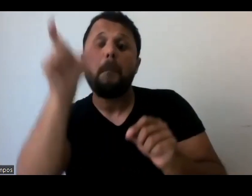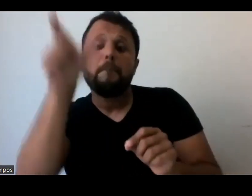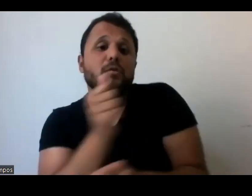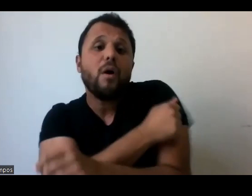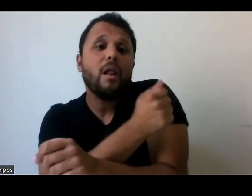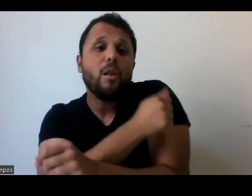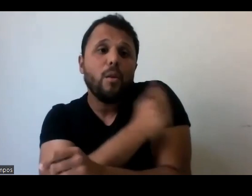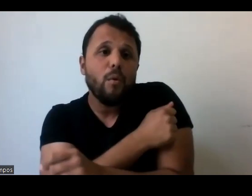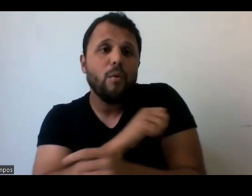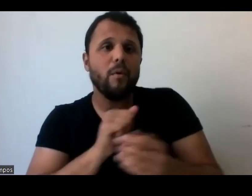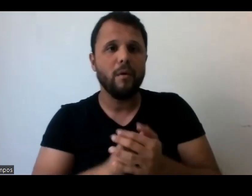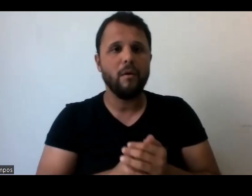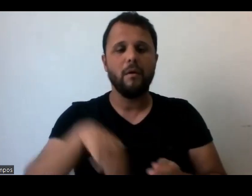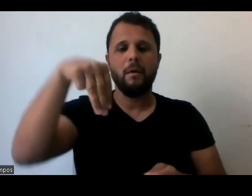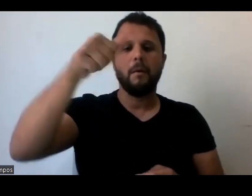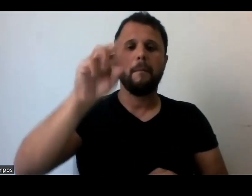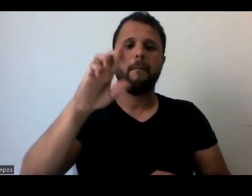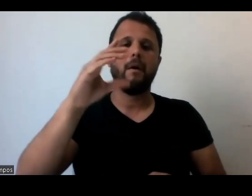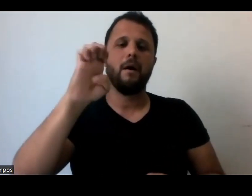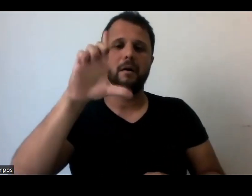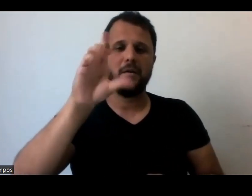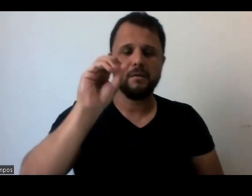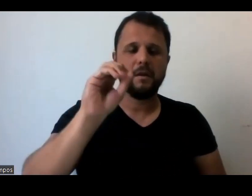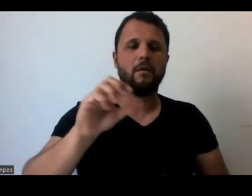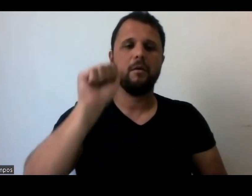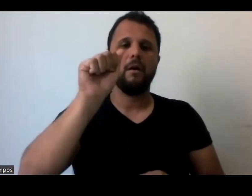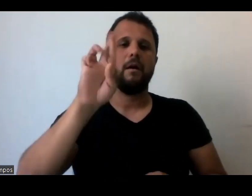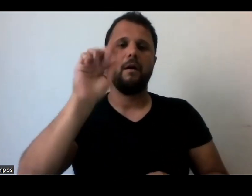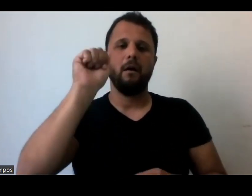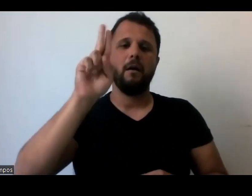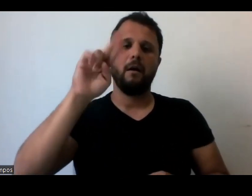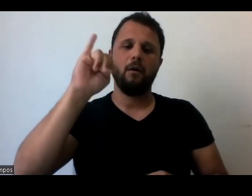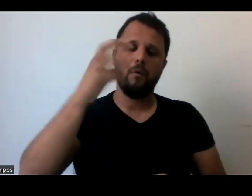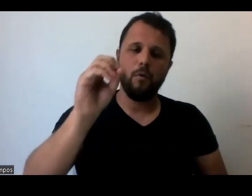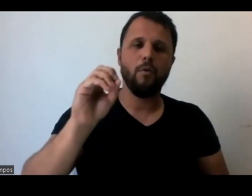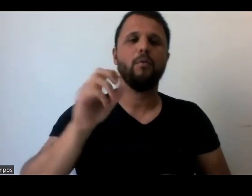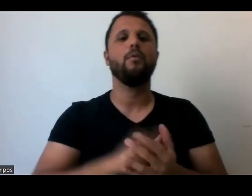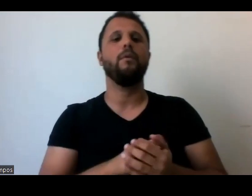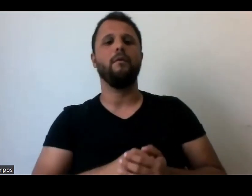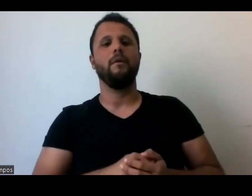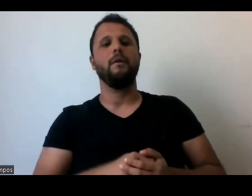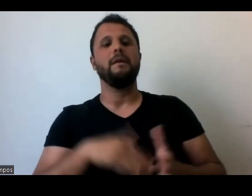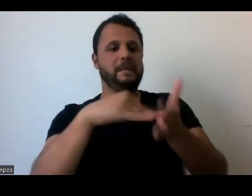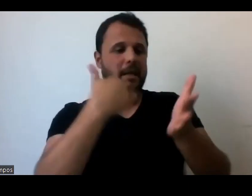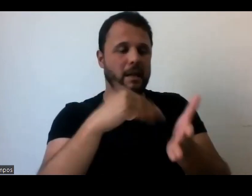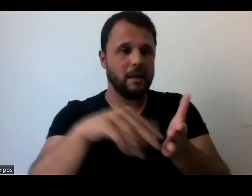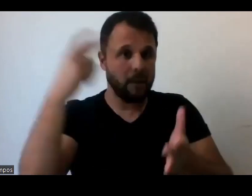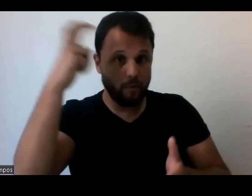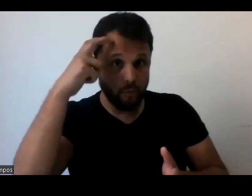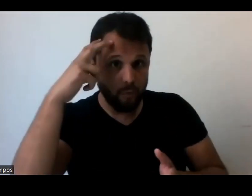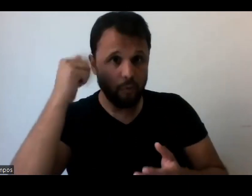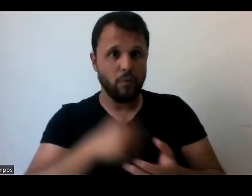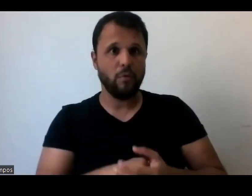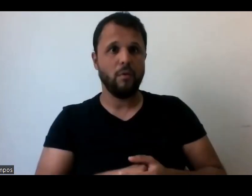depois, né, Marcelo Araújo, foi secretário de cultura, foi presidente do Bram, né, que foi diretor da Pinacoteca do